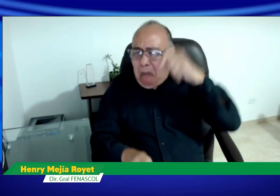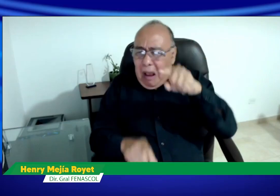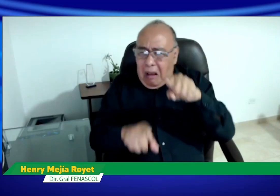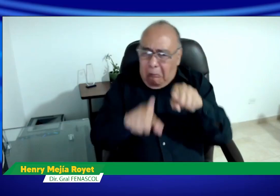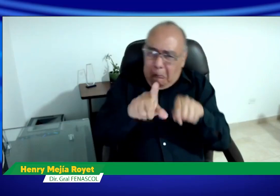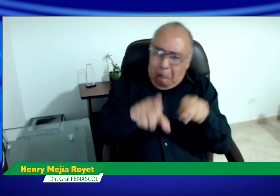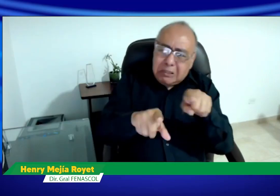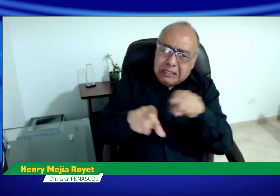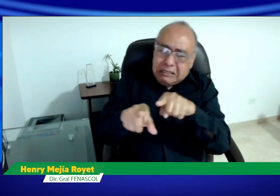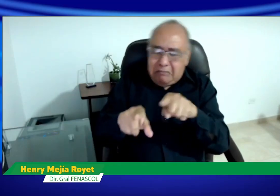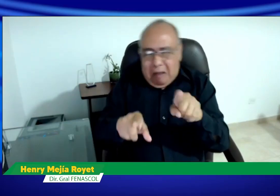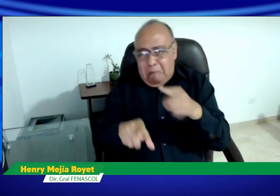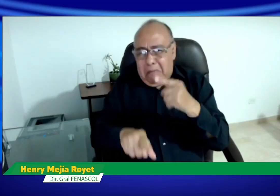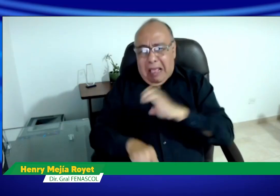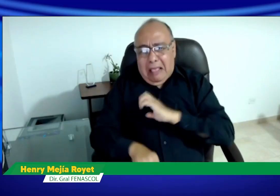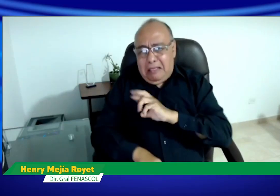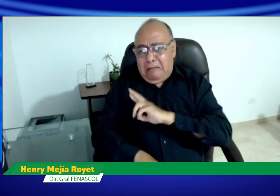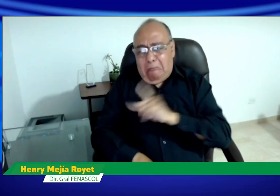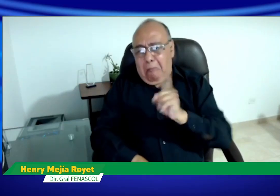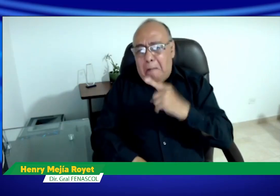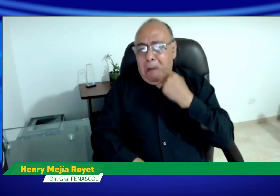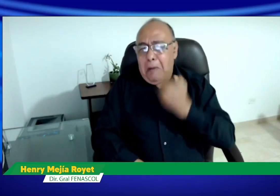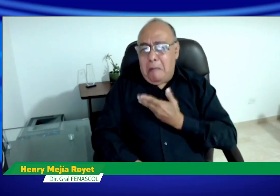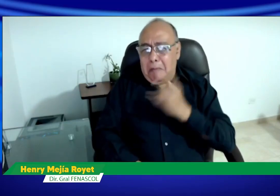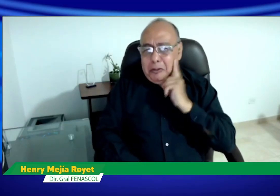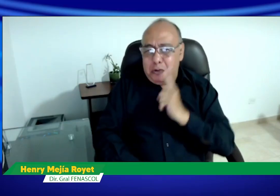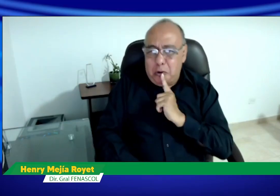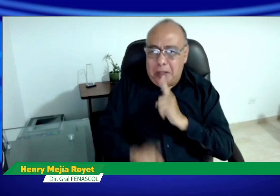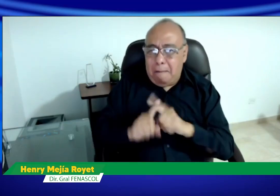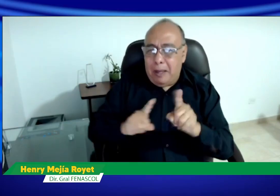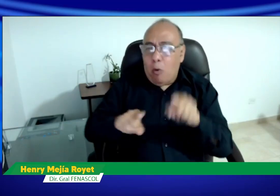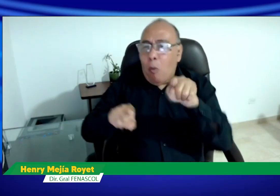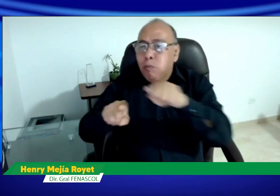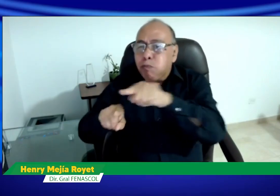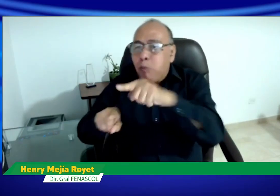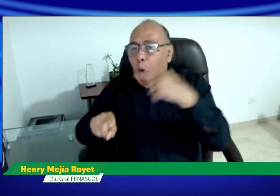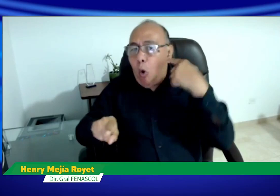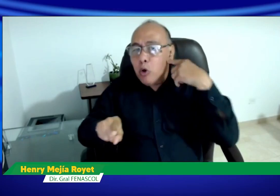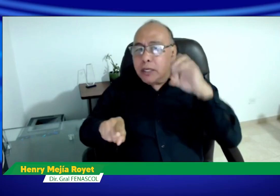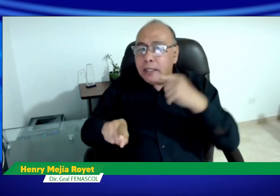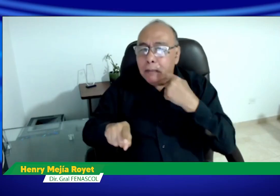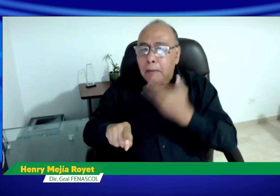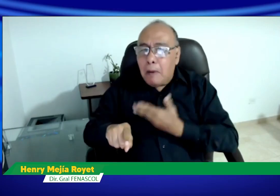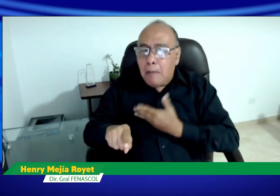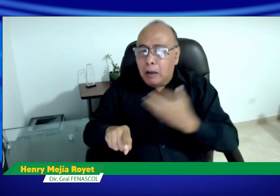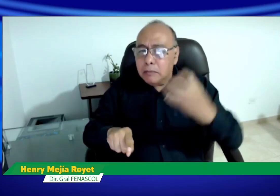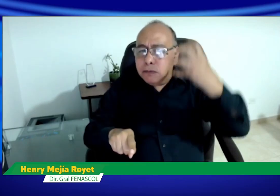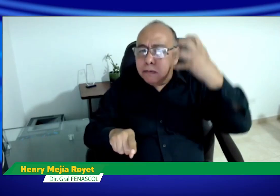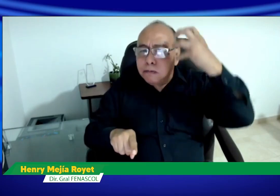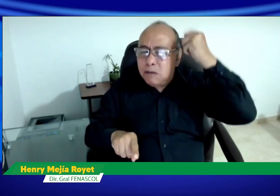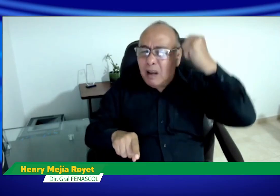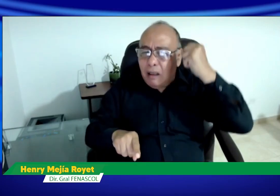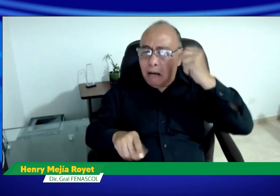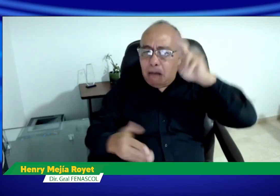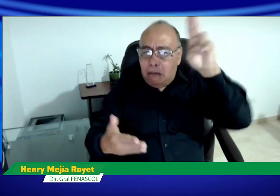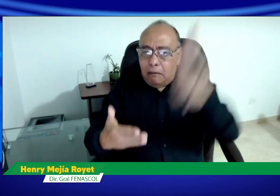tema de salud mental inicia en las familias. No sé si quizás en la familia de Edith no porque tiene su familia